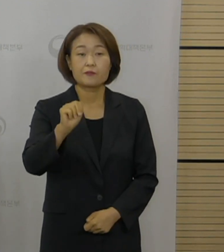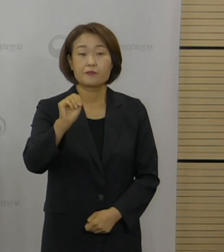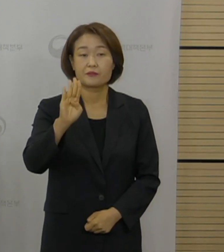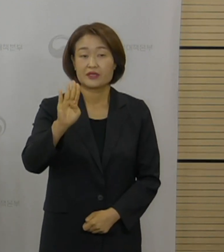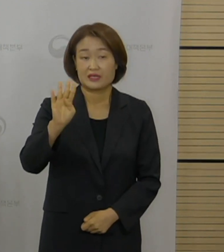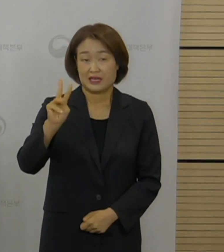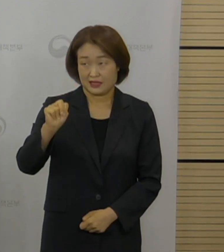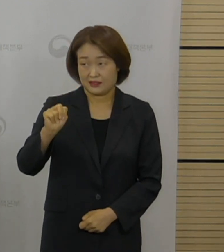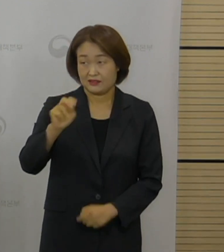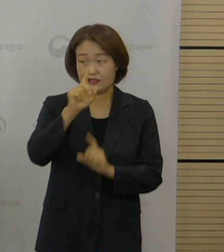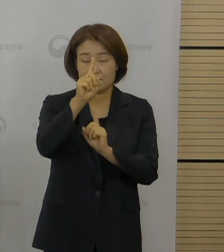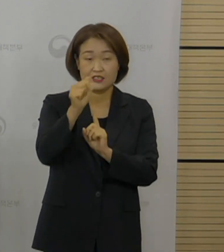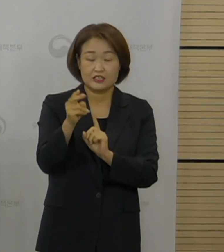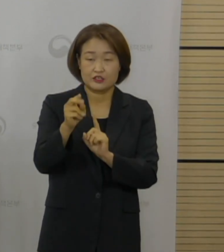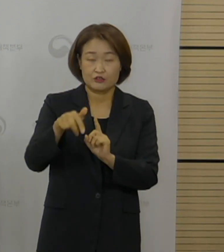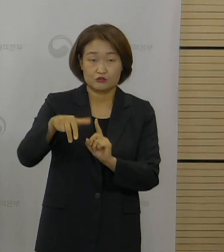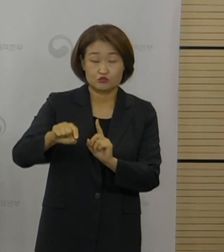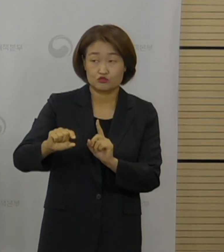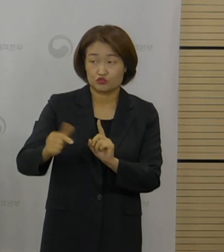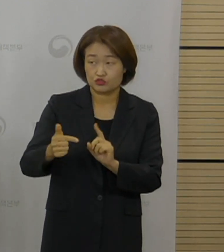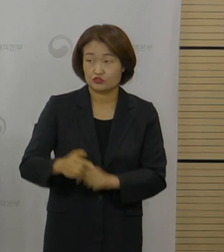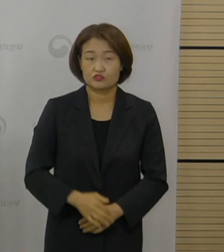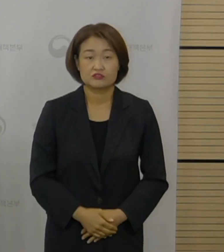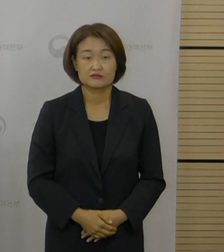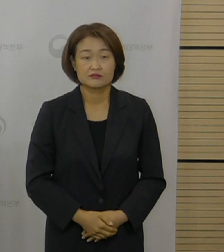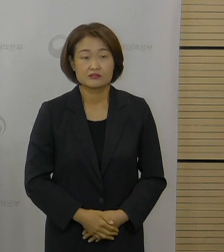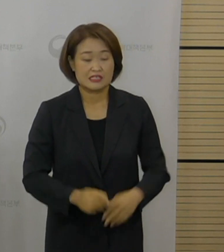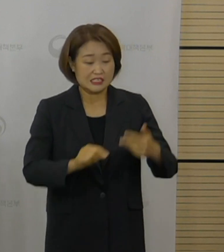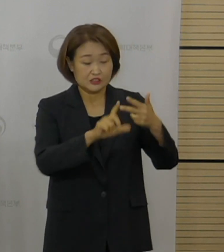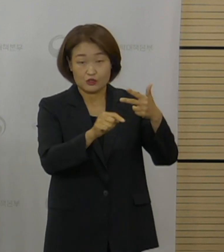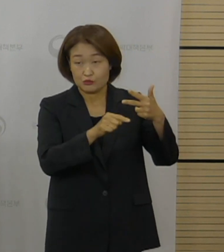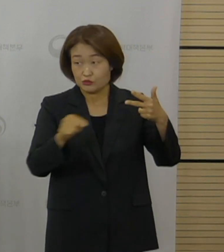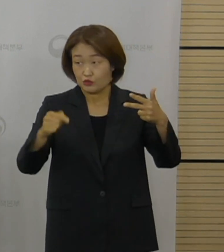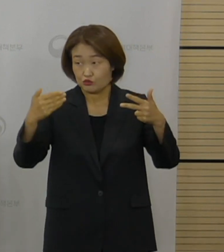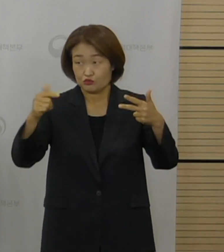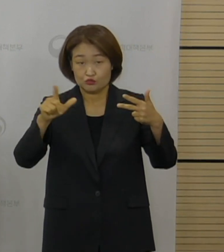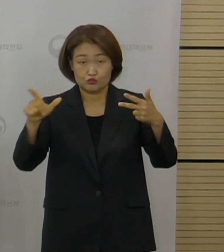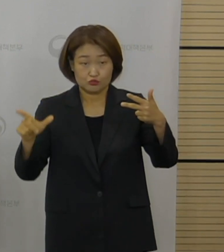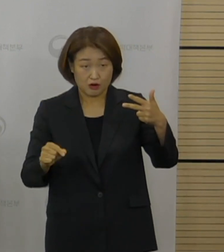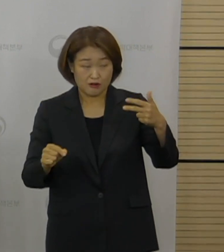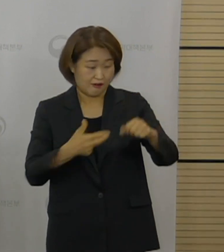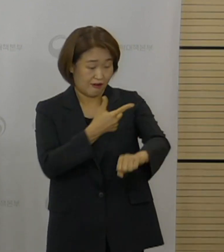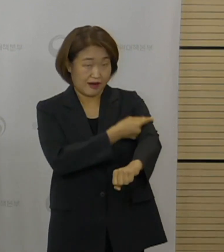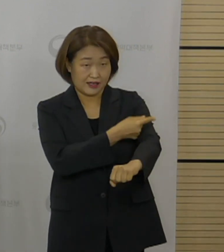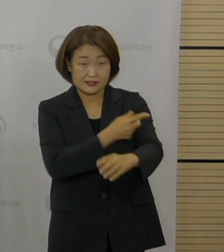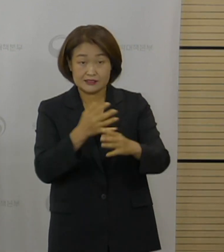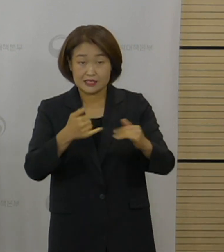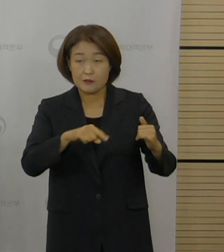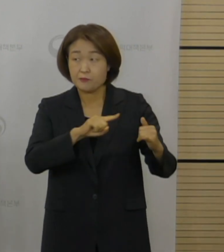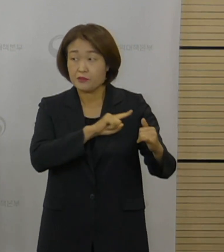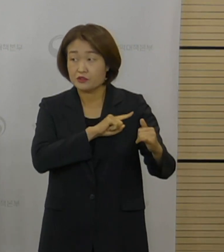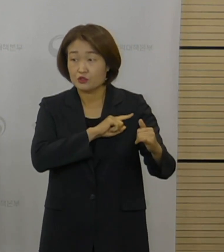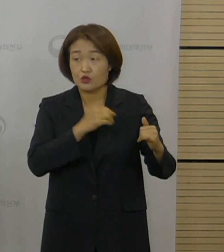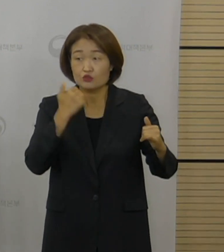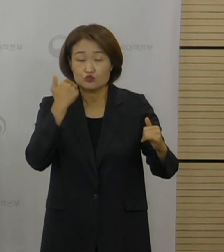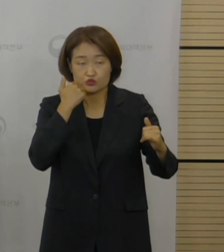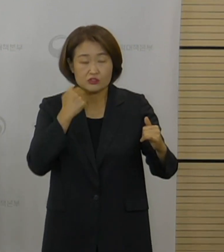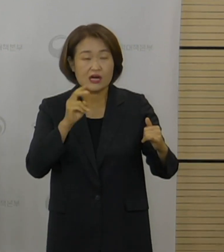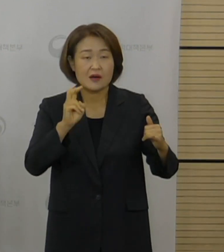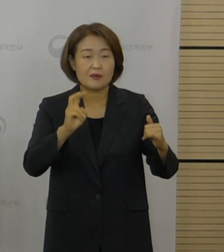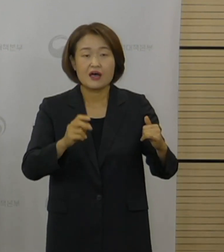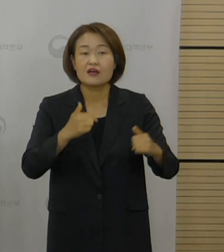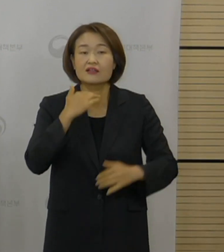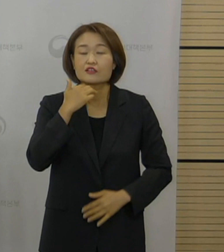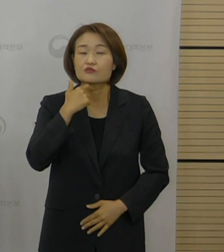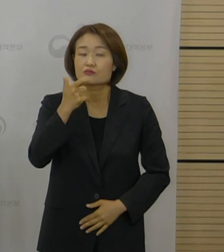방역당국은 3분기 최우선순위 접종 대상자 대상을 60세 이상 미접종자라고 발표한 바가